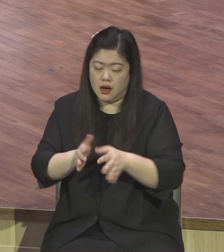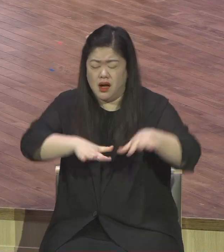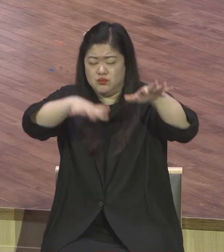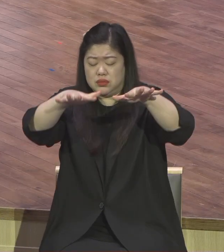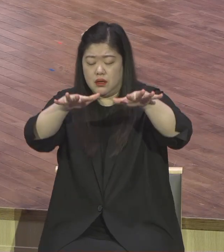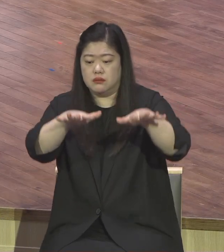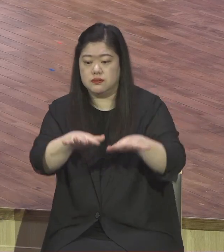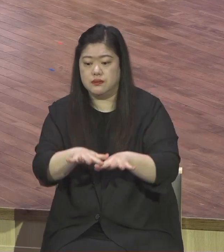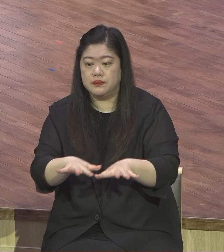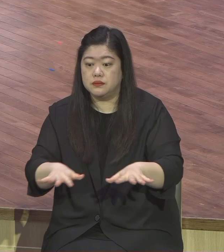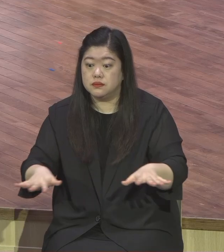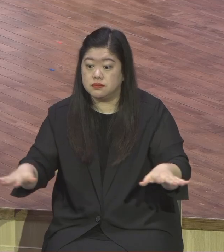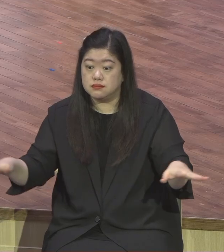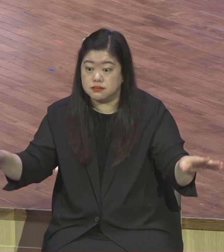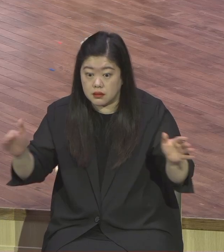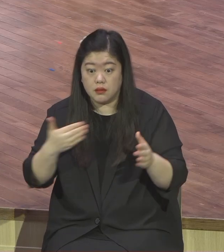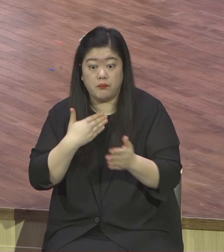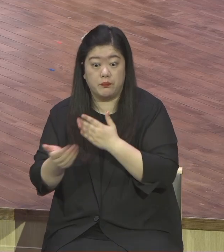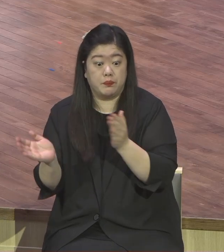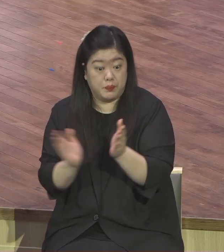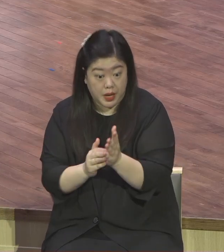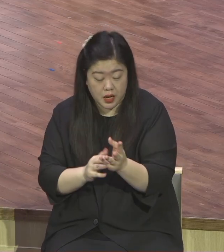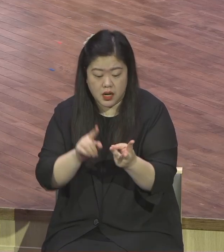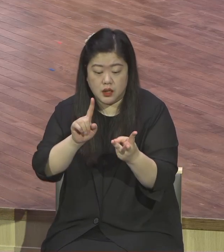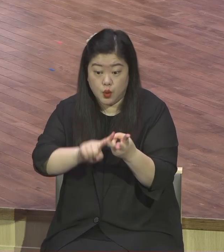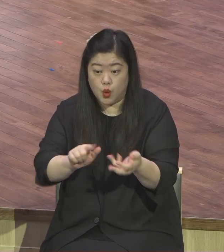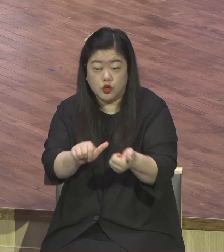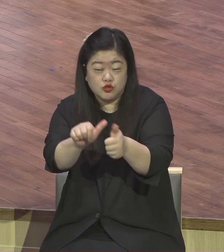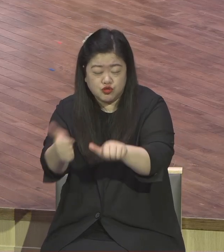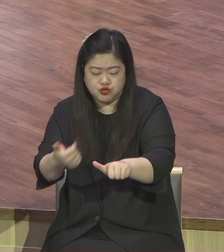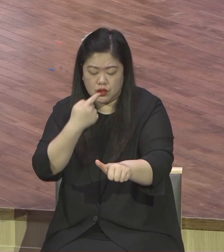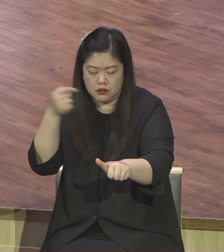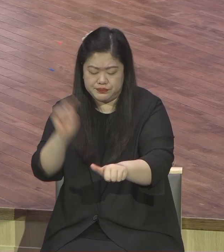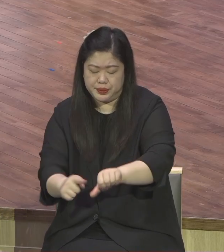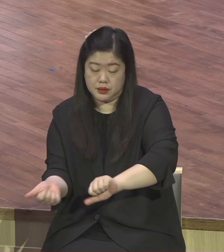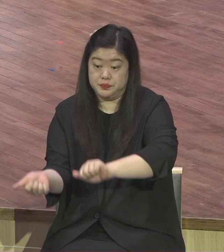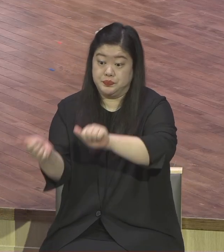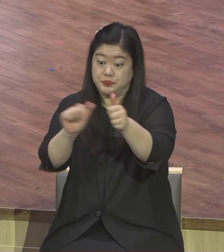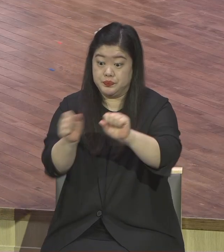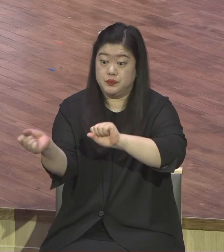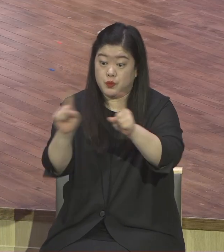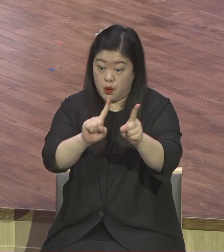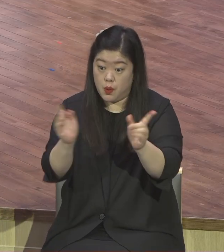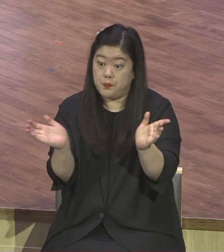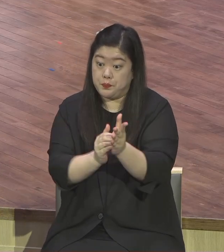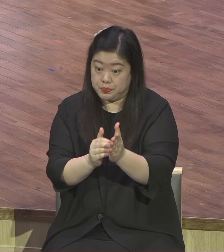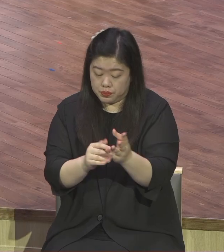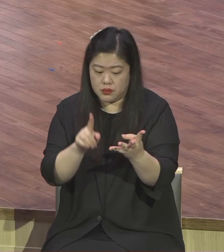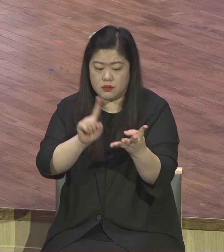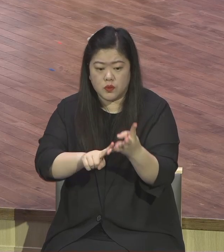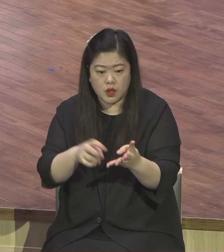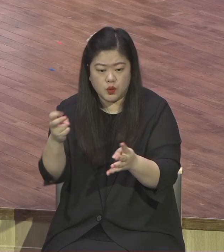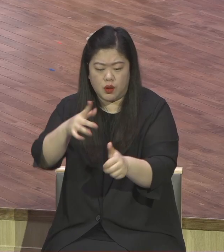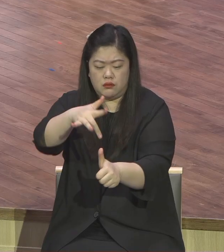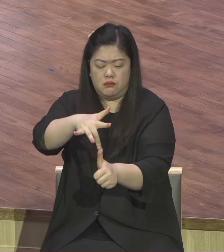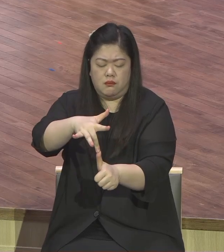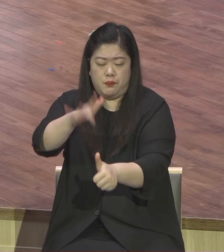심지어 죽은 자까지 살아나는 걸 봤죠 얼마나 많은 하나님만이 할 수 있는 창조의 능력을 많이